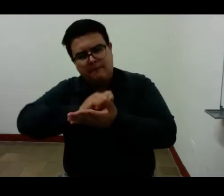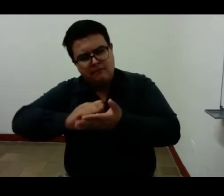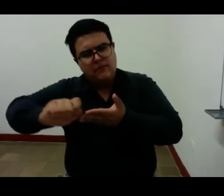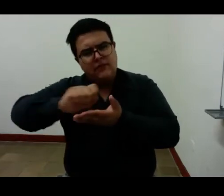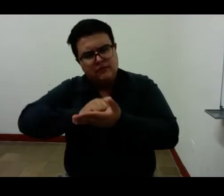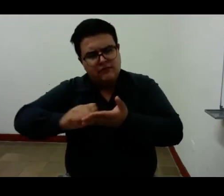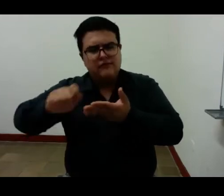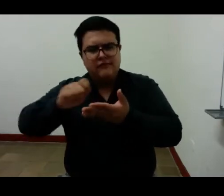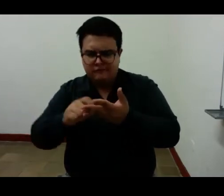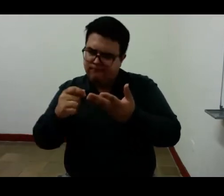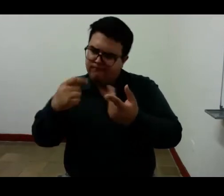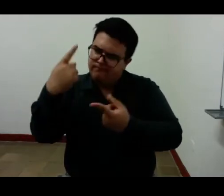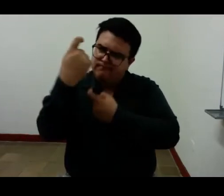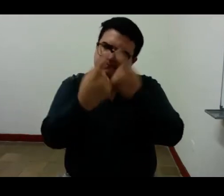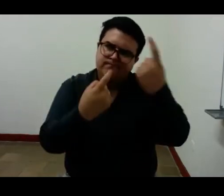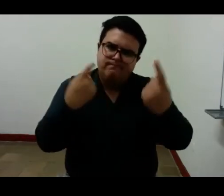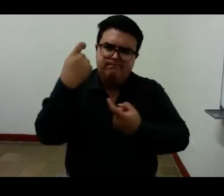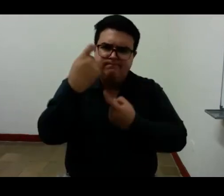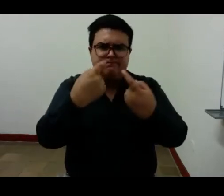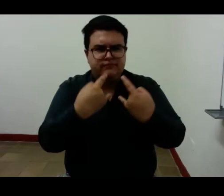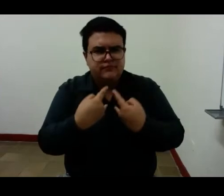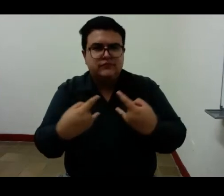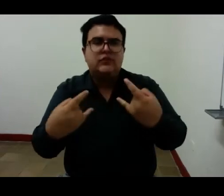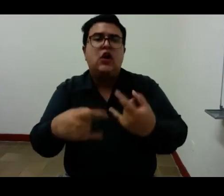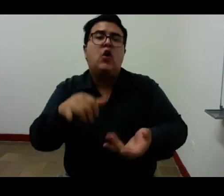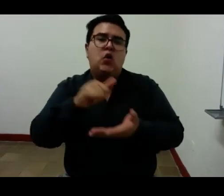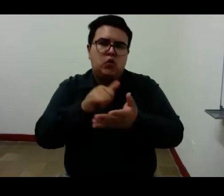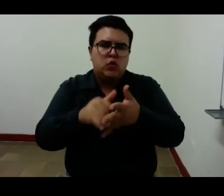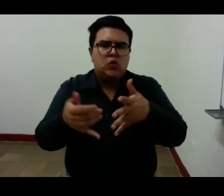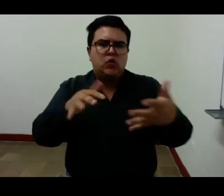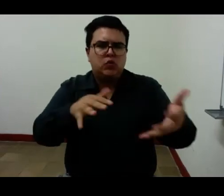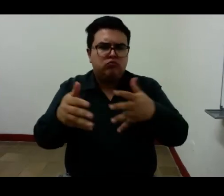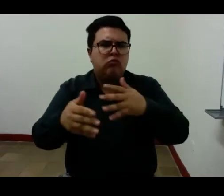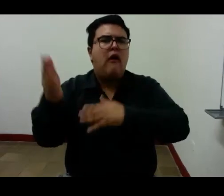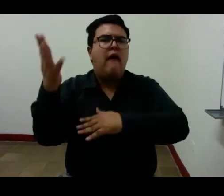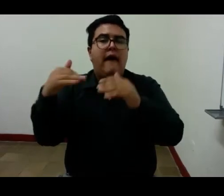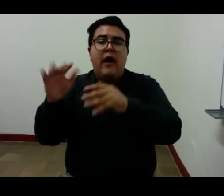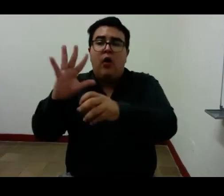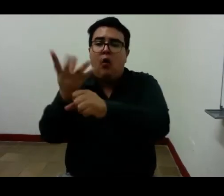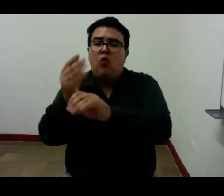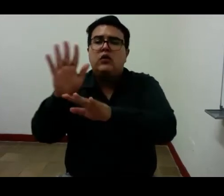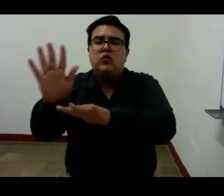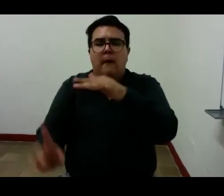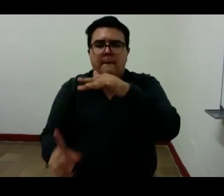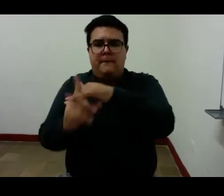su obra, mejor dicho.